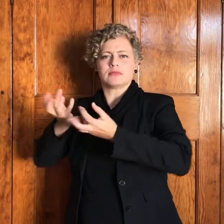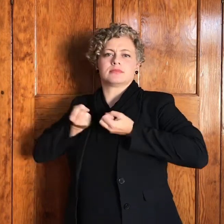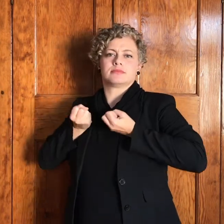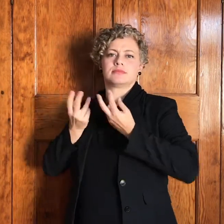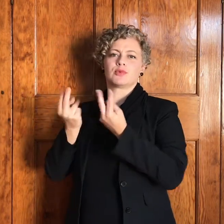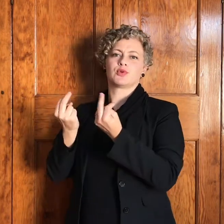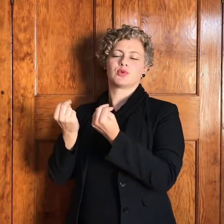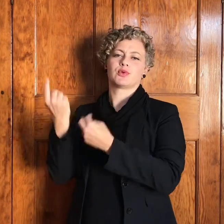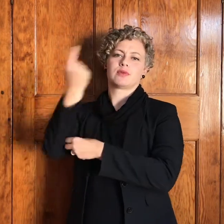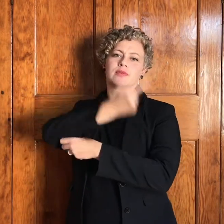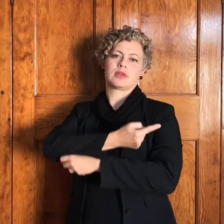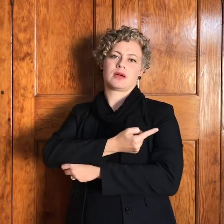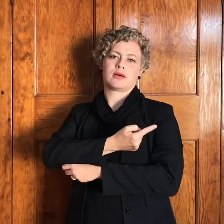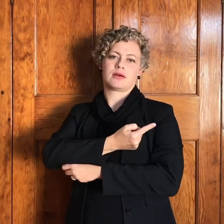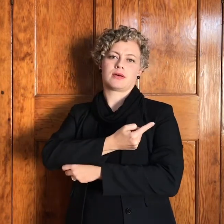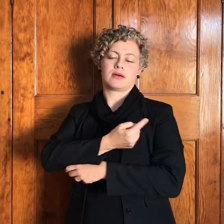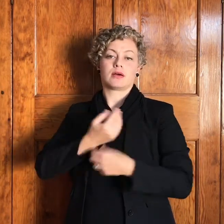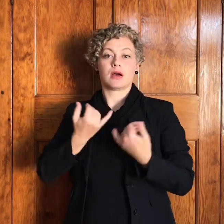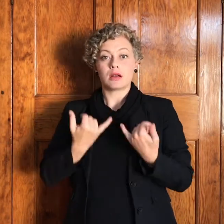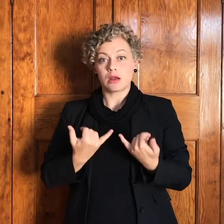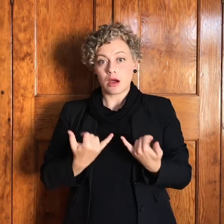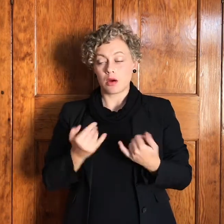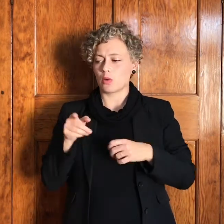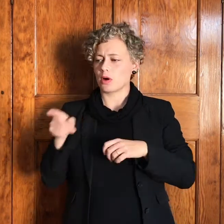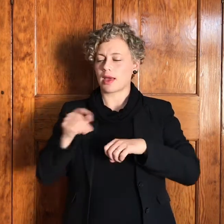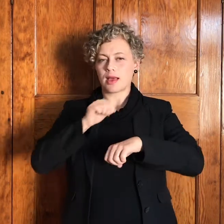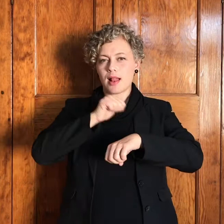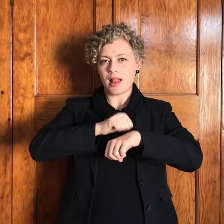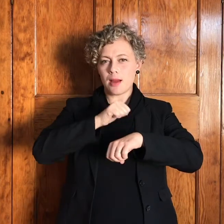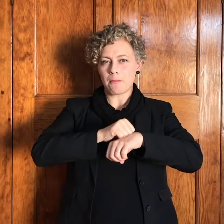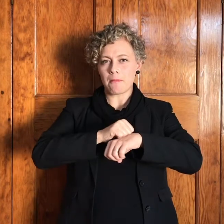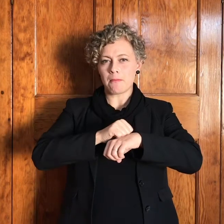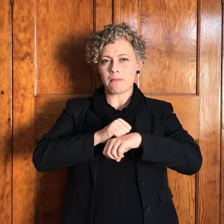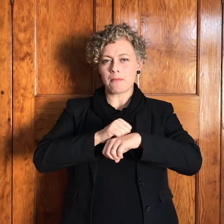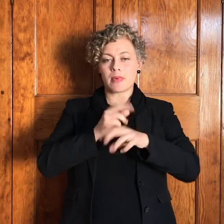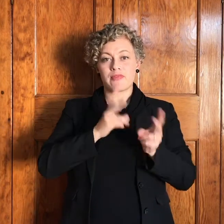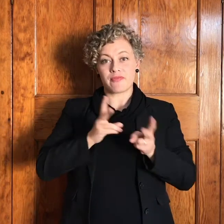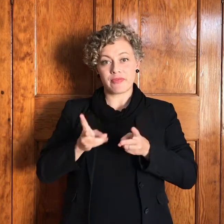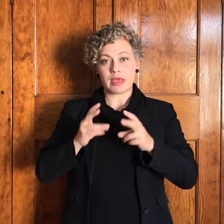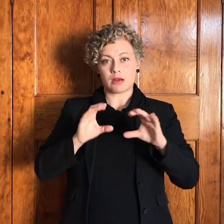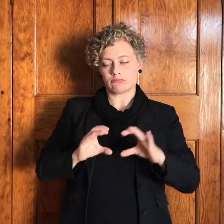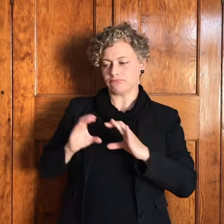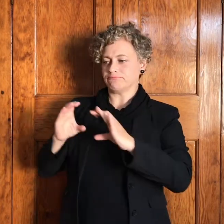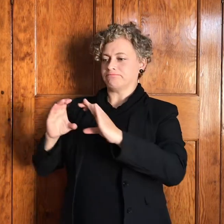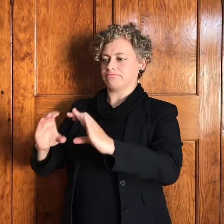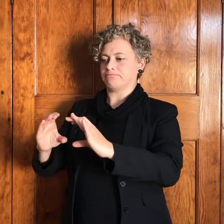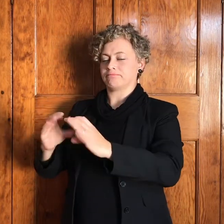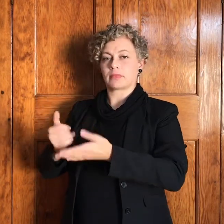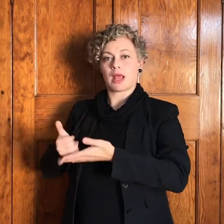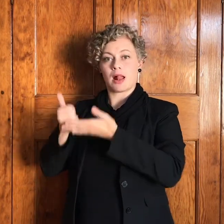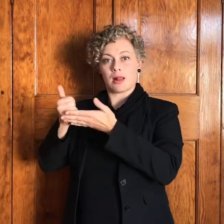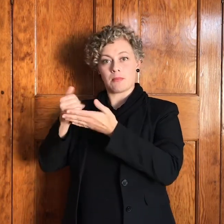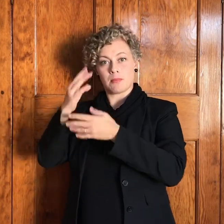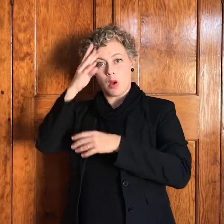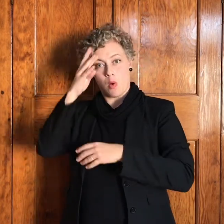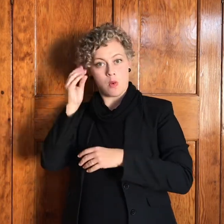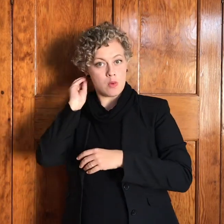en nou sit hy nie weer een klip neer om hom te herinner aan die ervaring nie hy dra sy herinnering saam met om